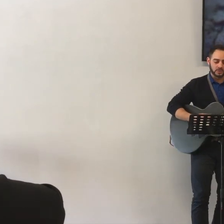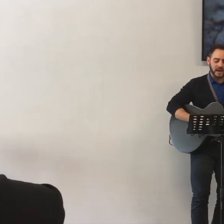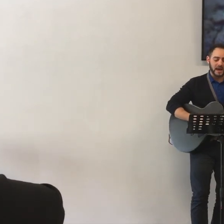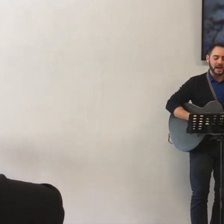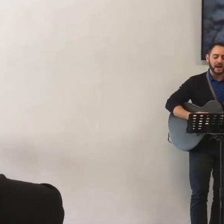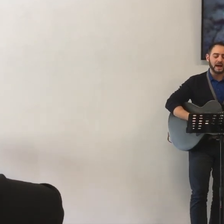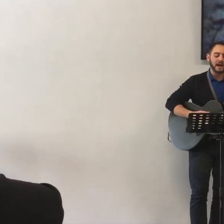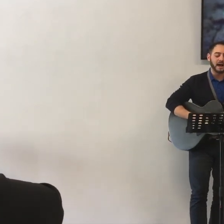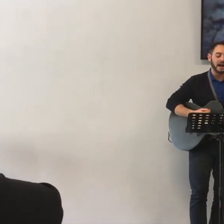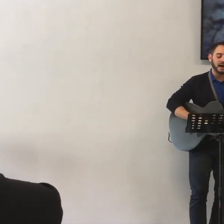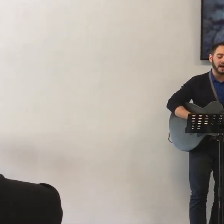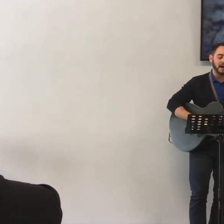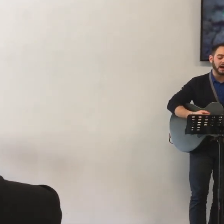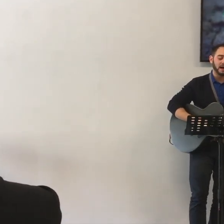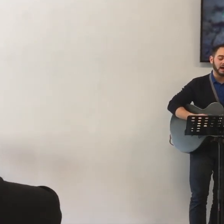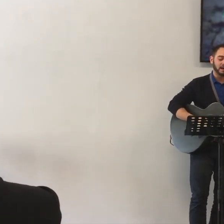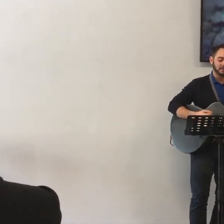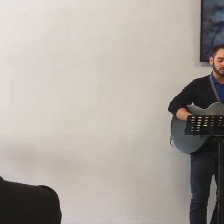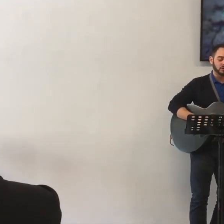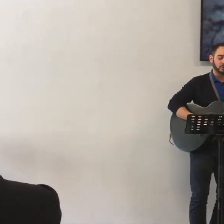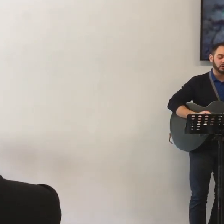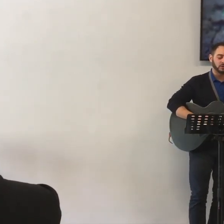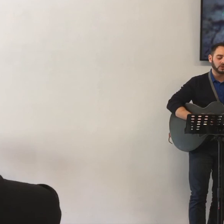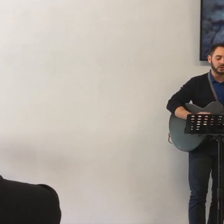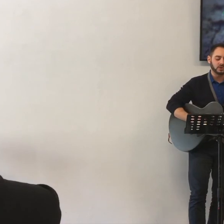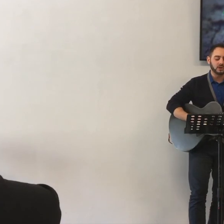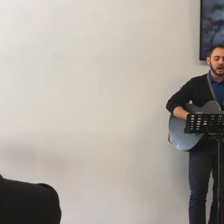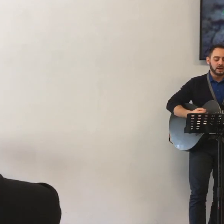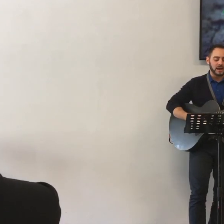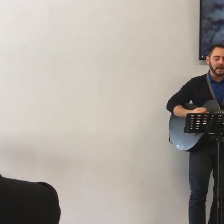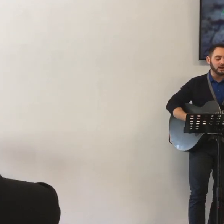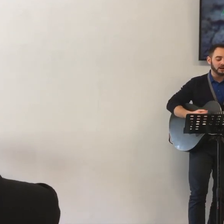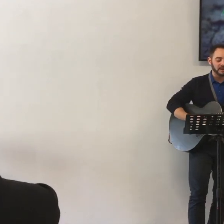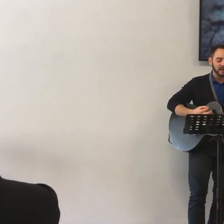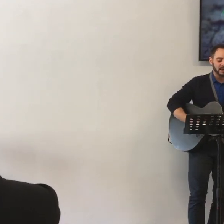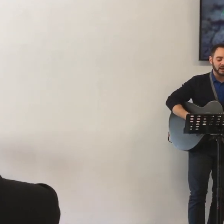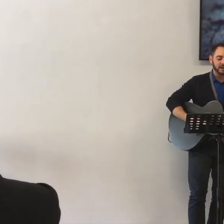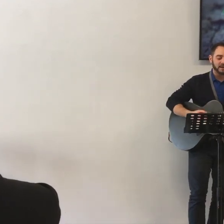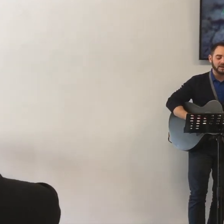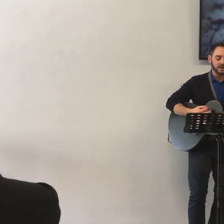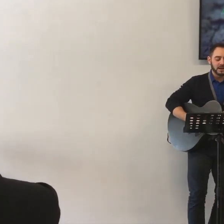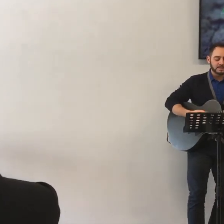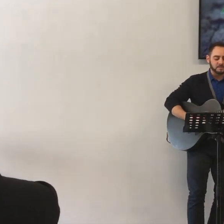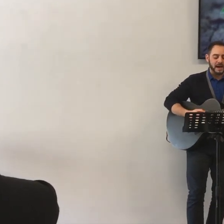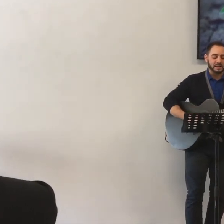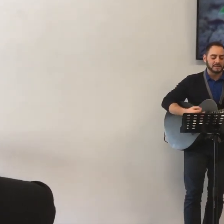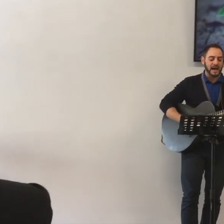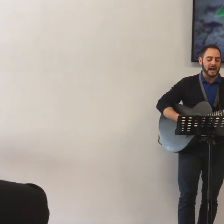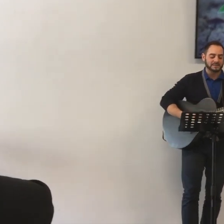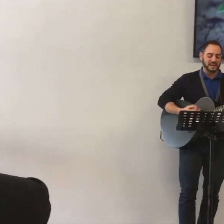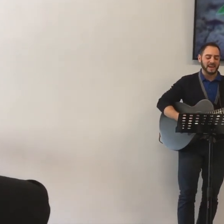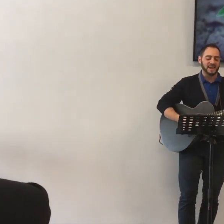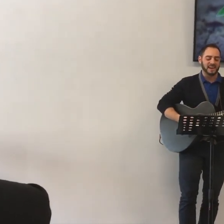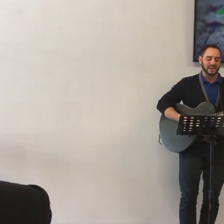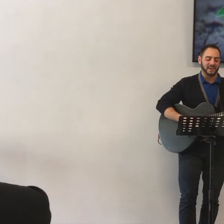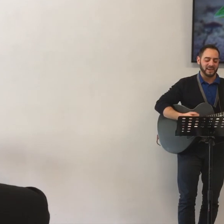un altro, nella lode che spetta